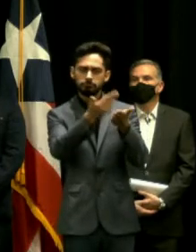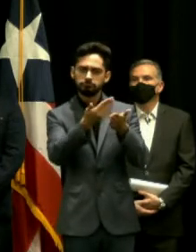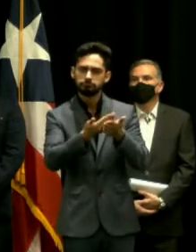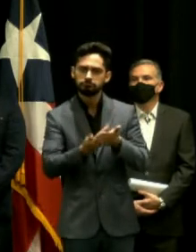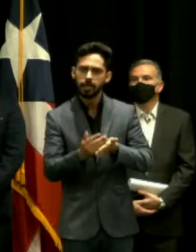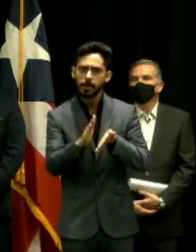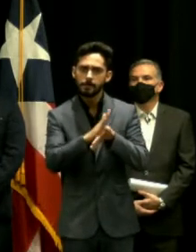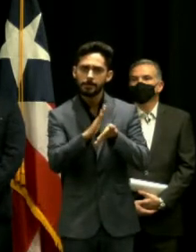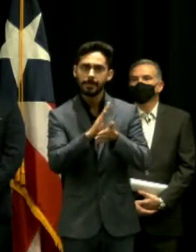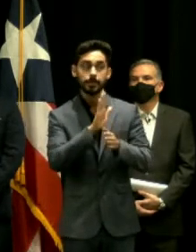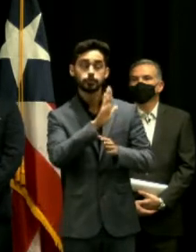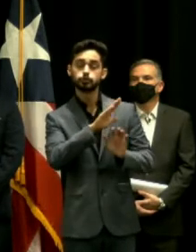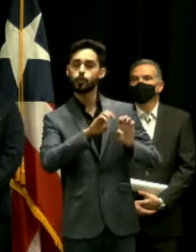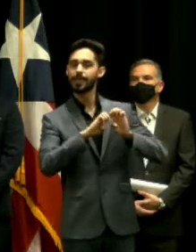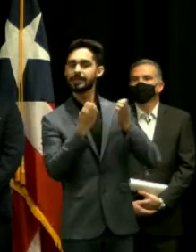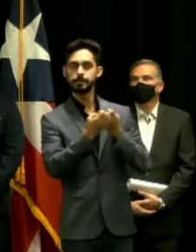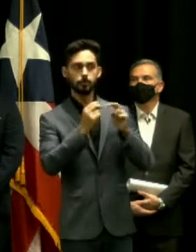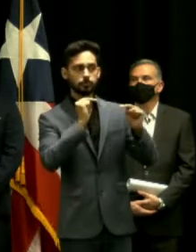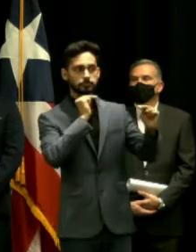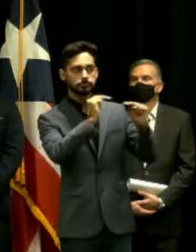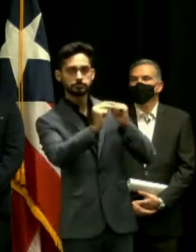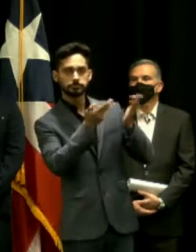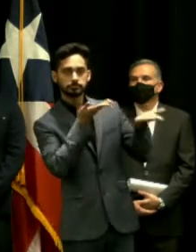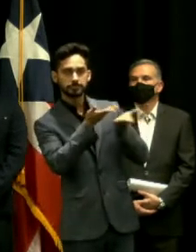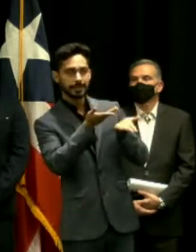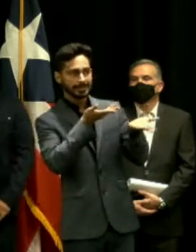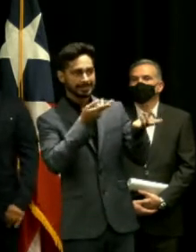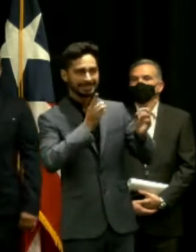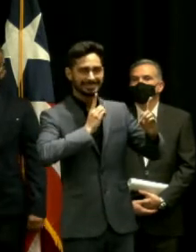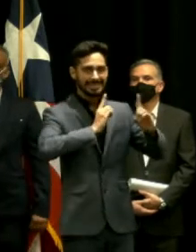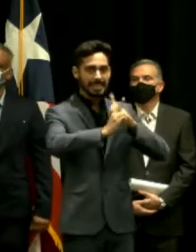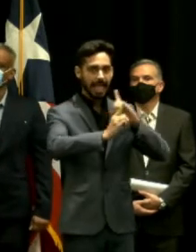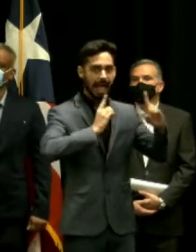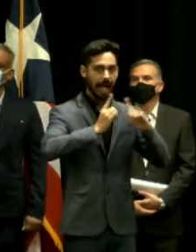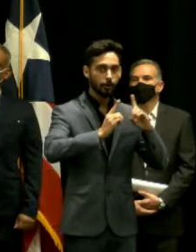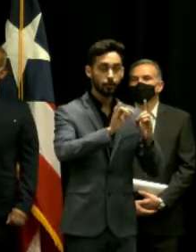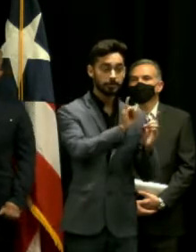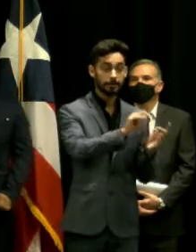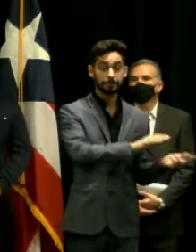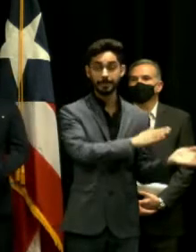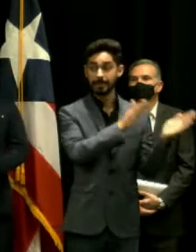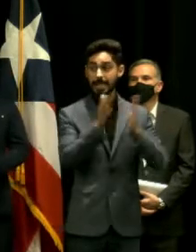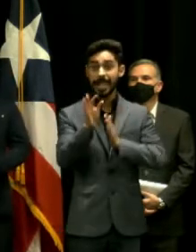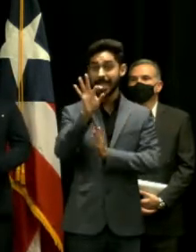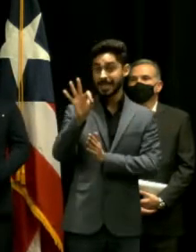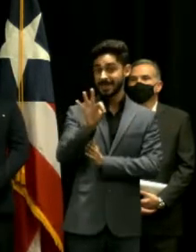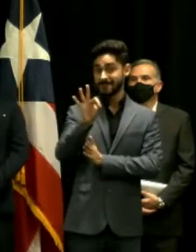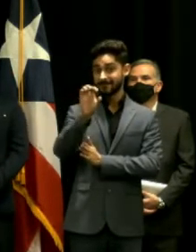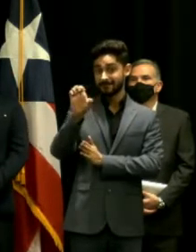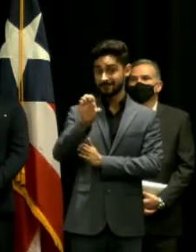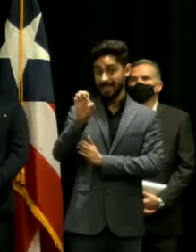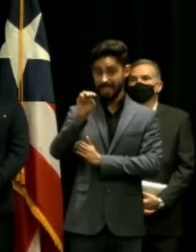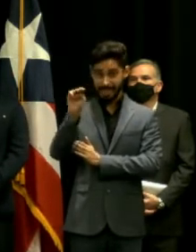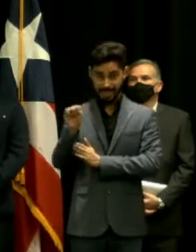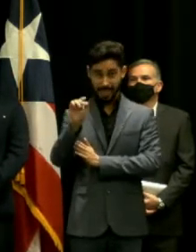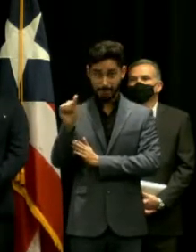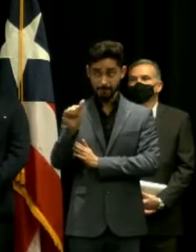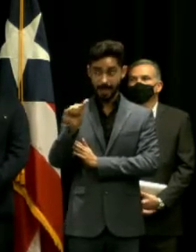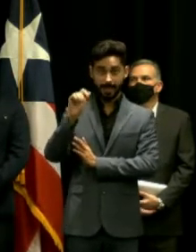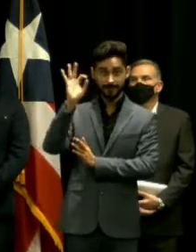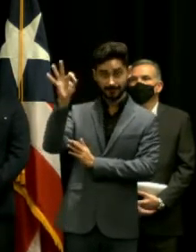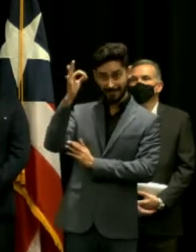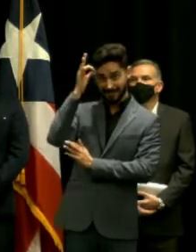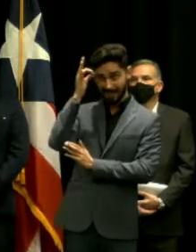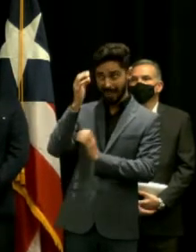equipo en todo momento se consultó a FEMA también se ha estado consultando y manteniendo a FEMA informada o sea esto es un